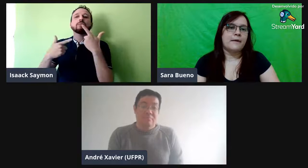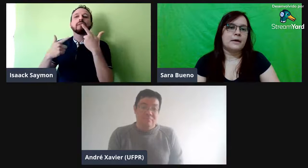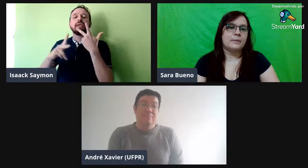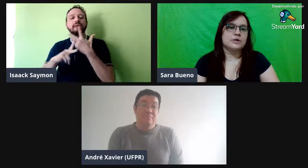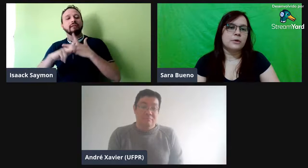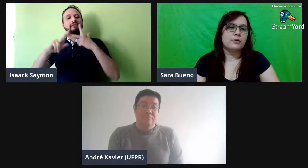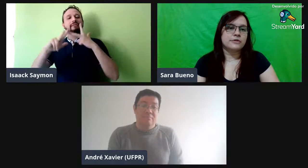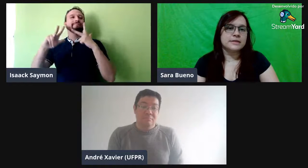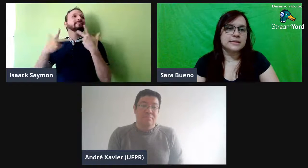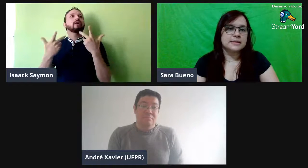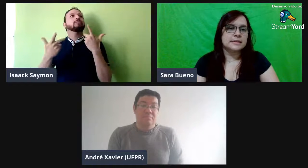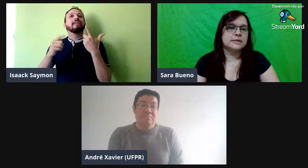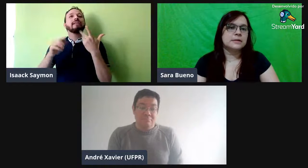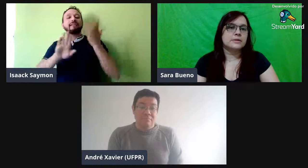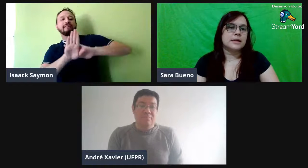era mais uma conversação, né?